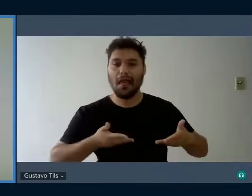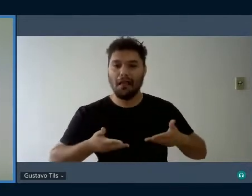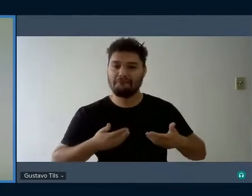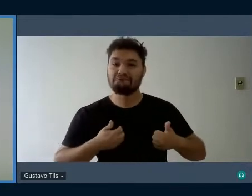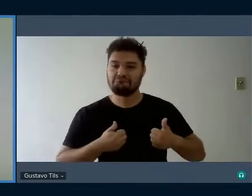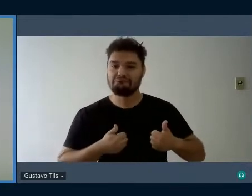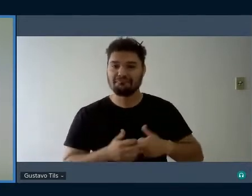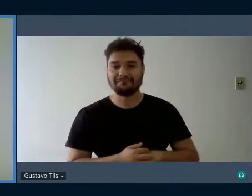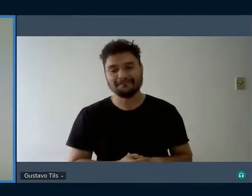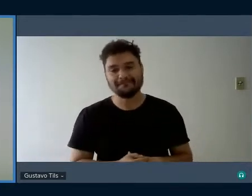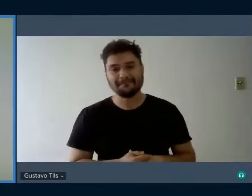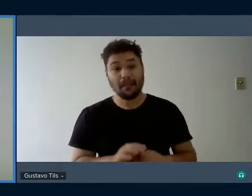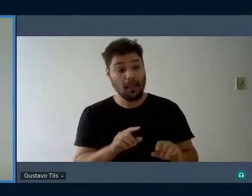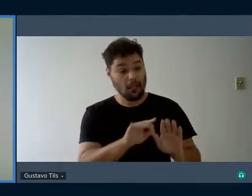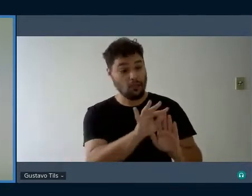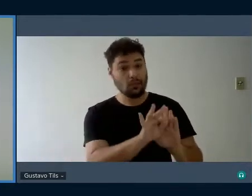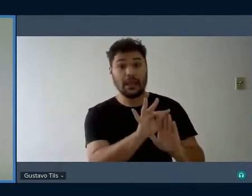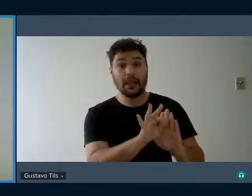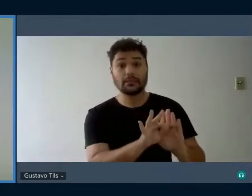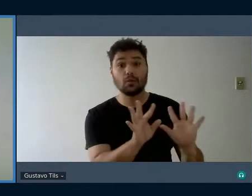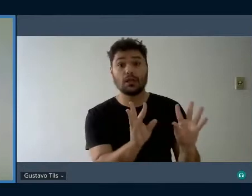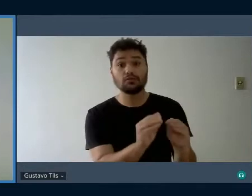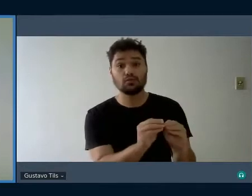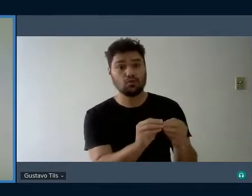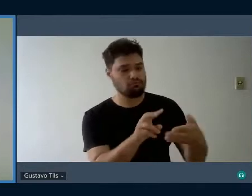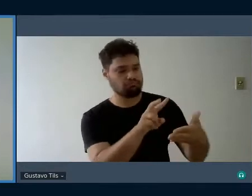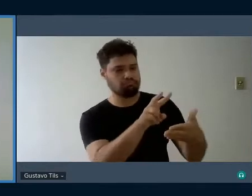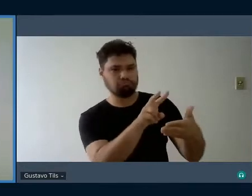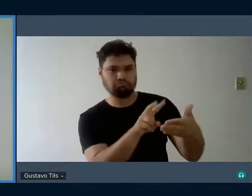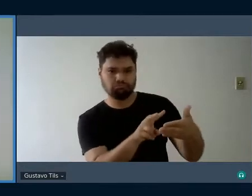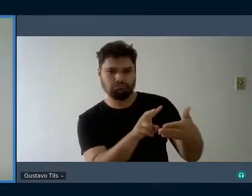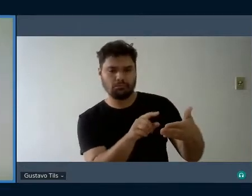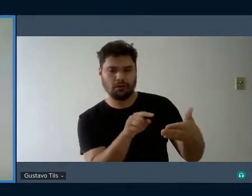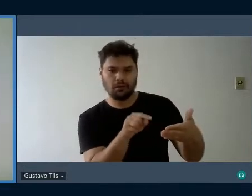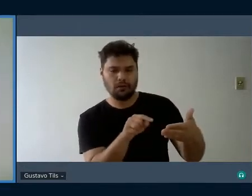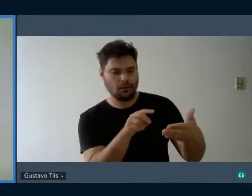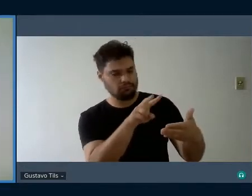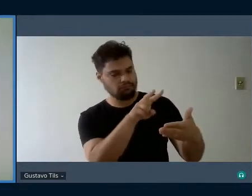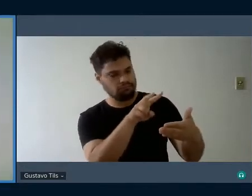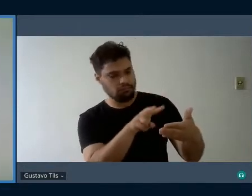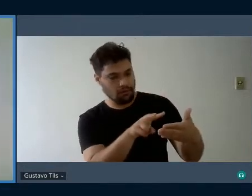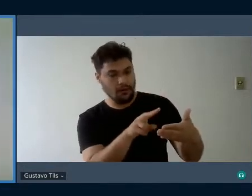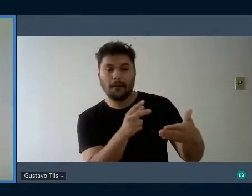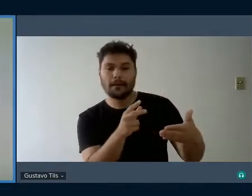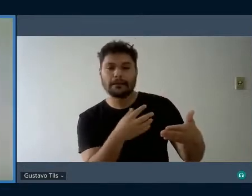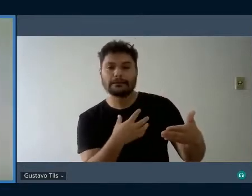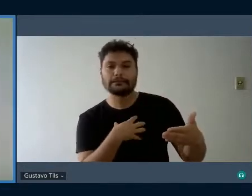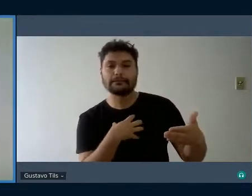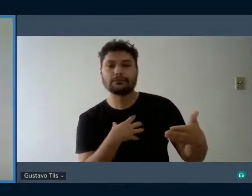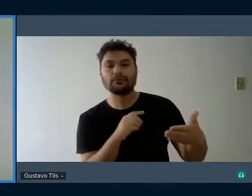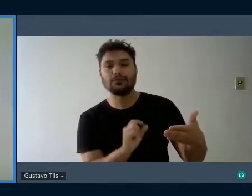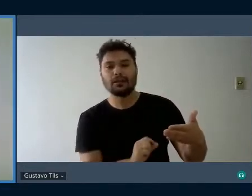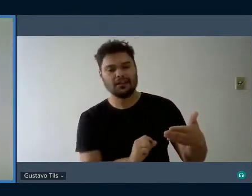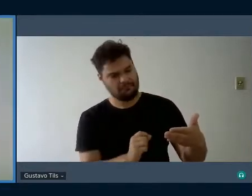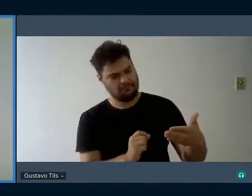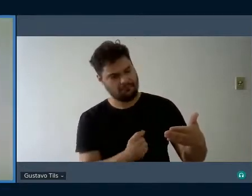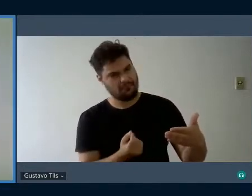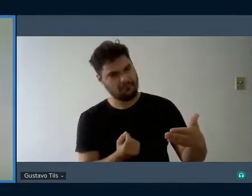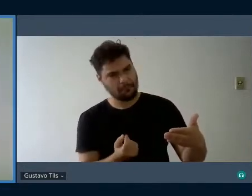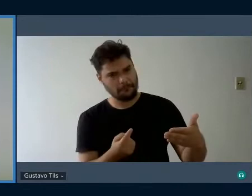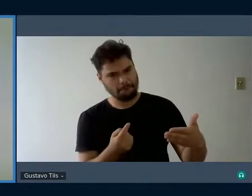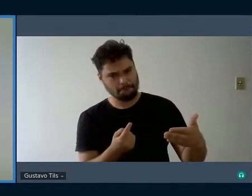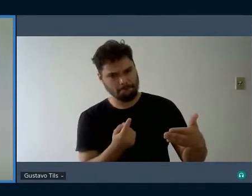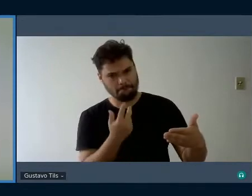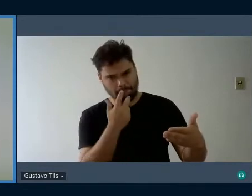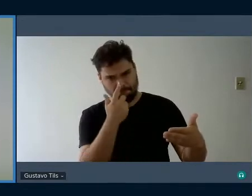no resumo, logo quando a gente lê o resumo, a questão que fica é, será mesmo que não